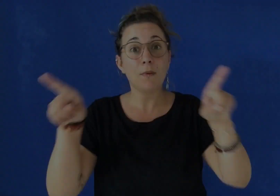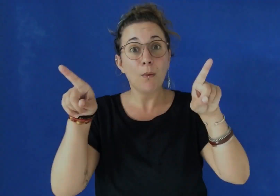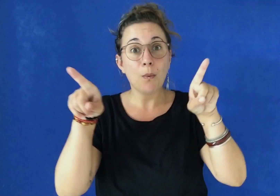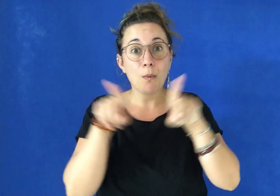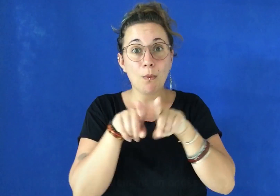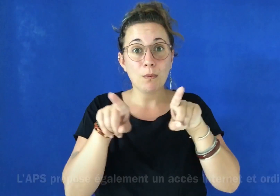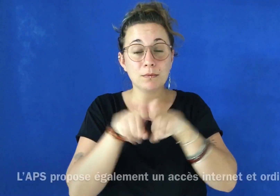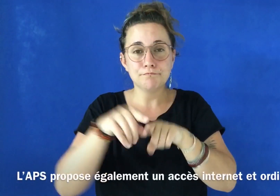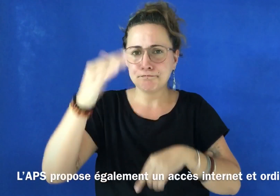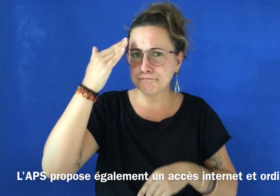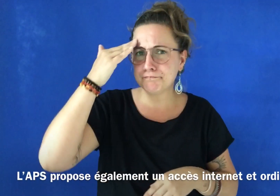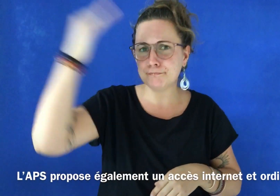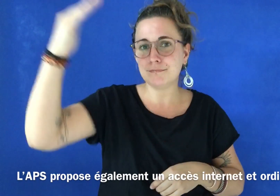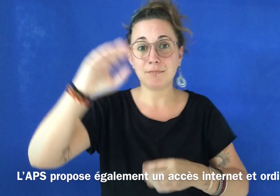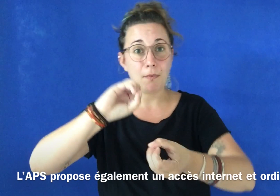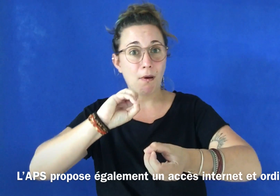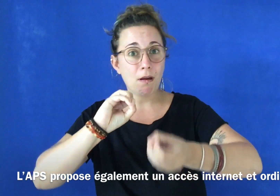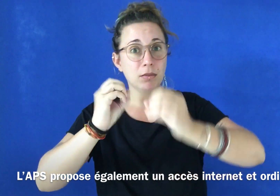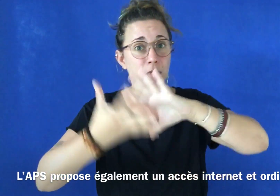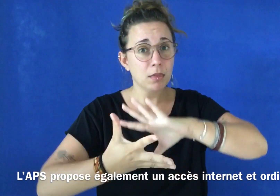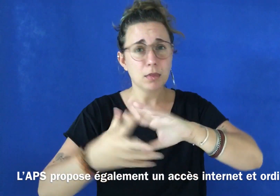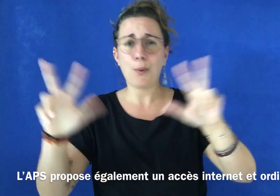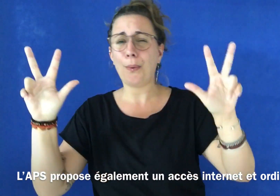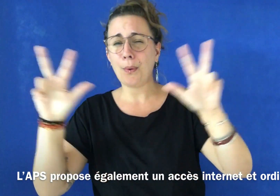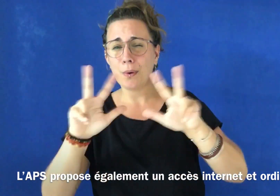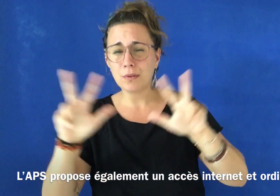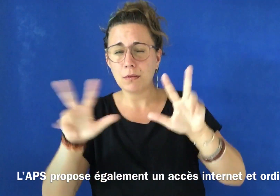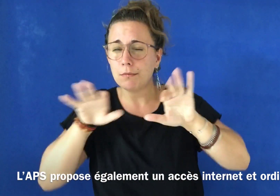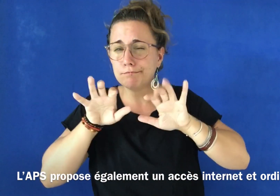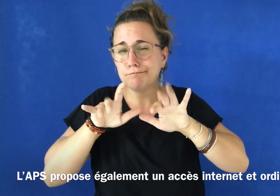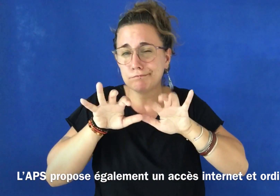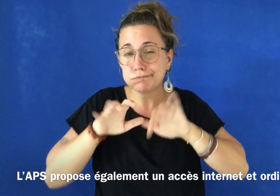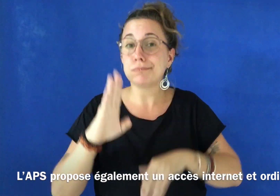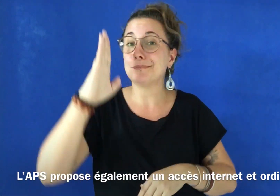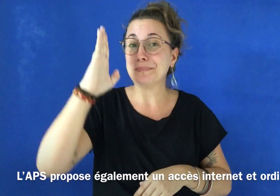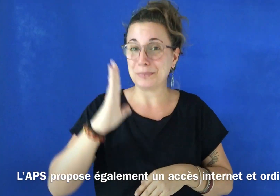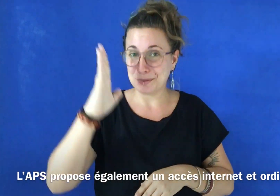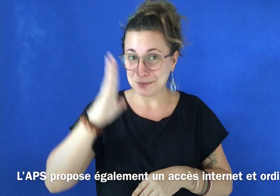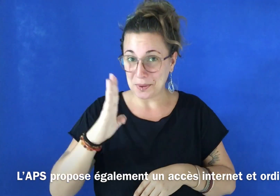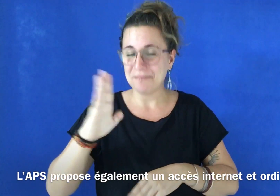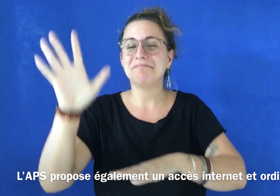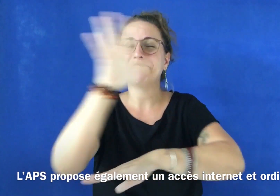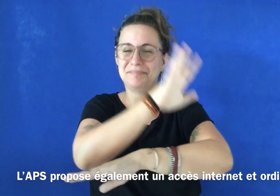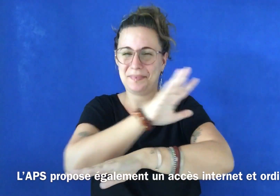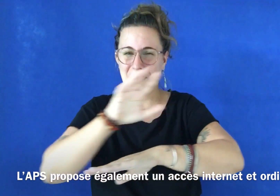L'APS propose également un accès Internet et ordinateur